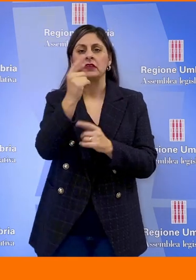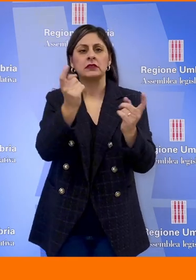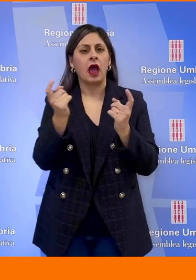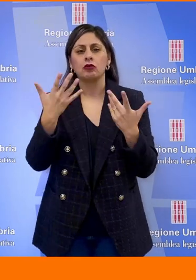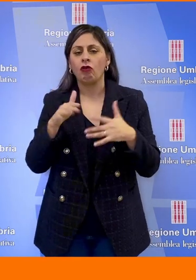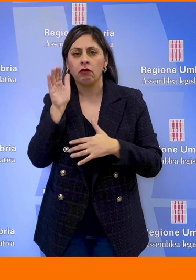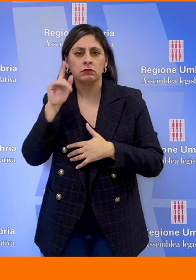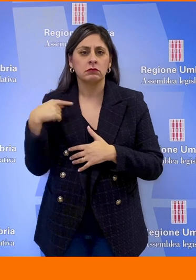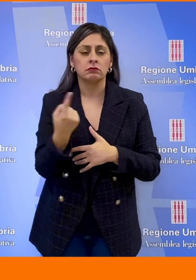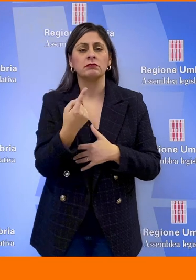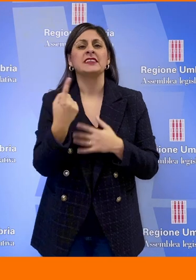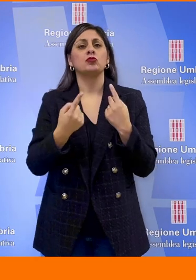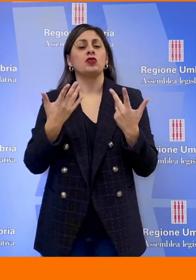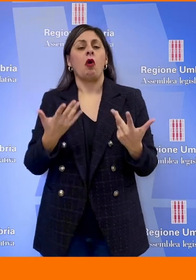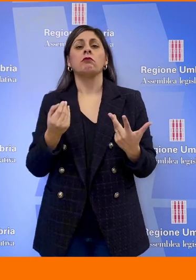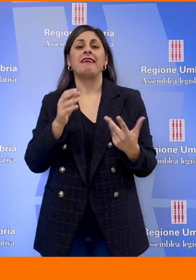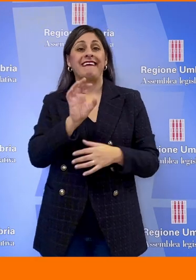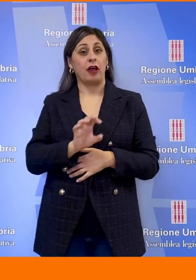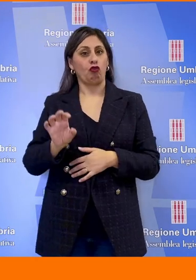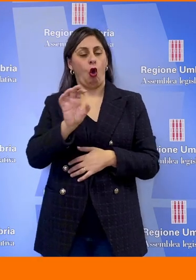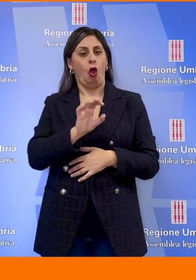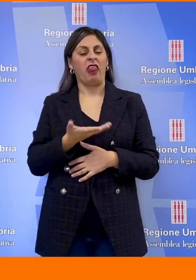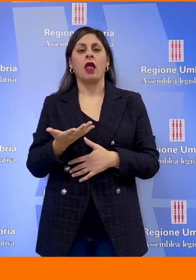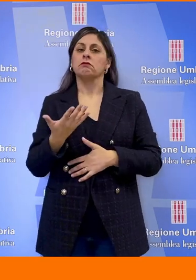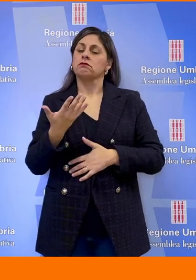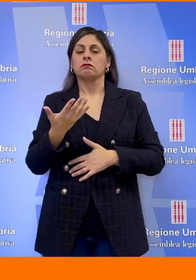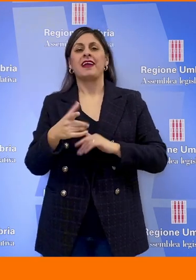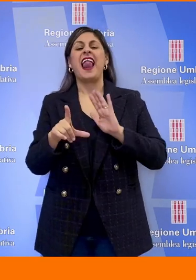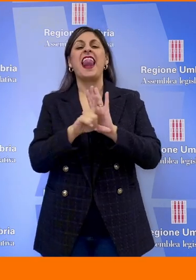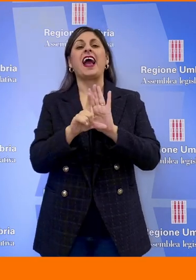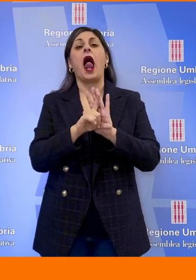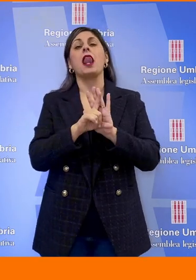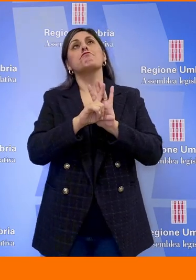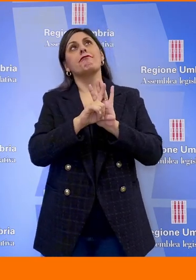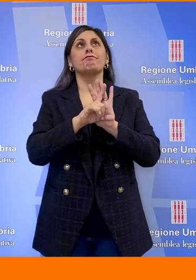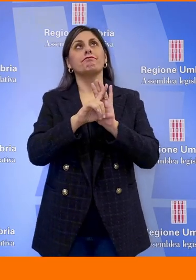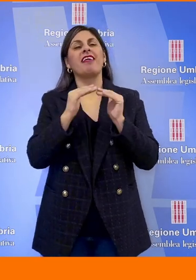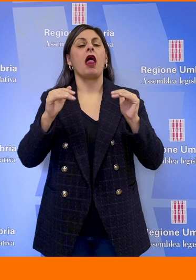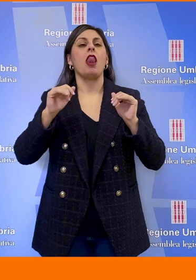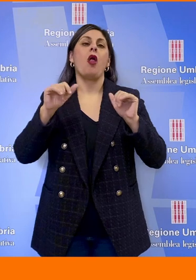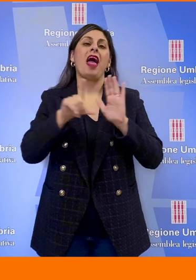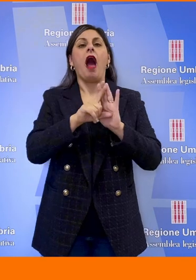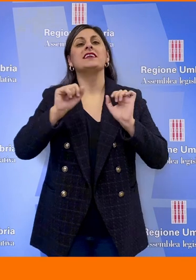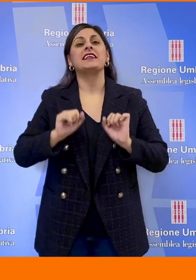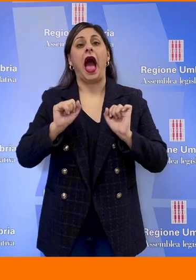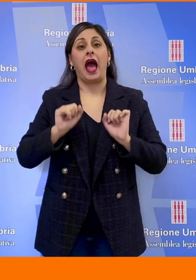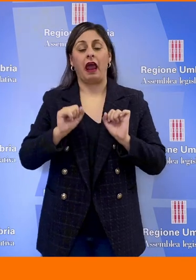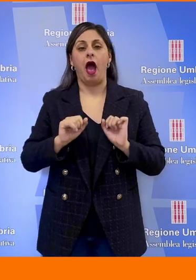di una regione legalmente sana però tutti ci hanno detto che bisogna sicuramente tenere le antenne